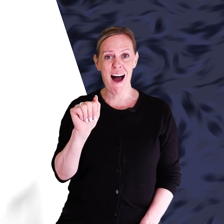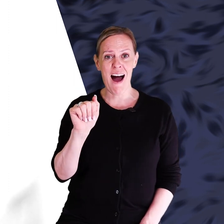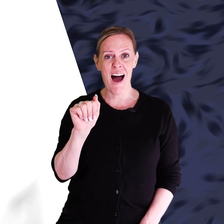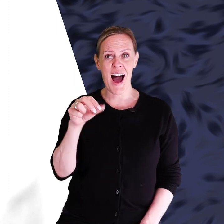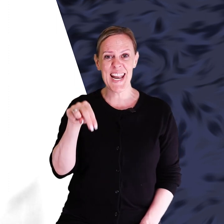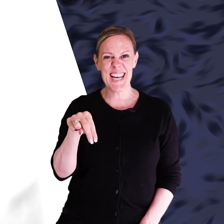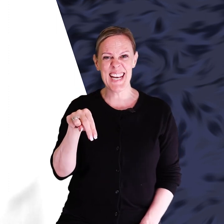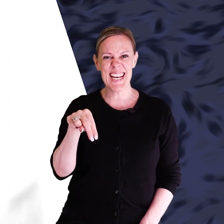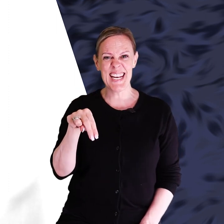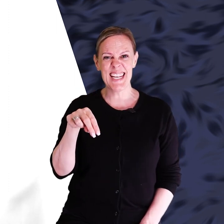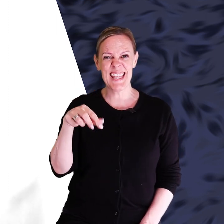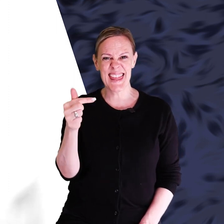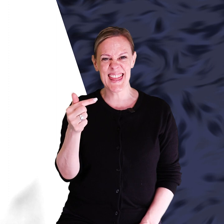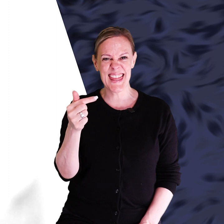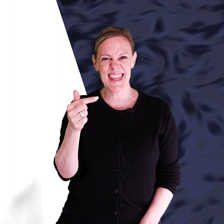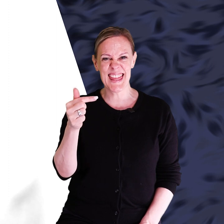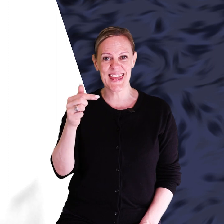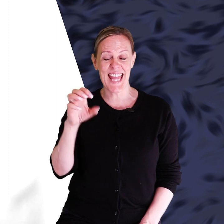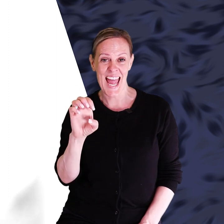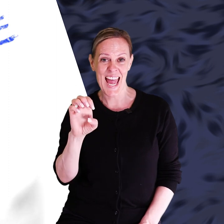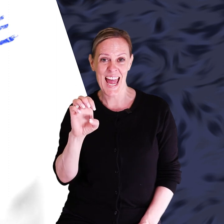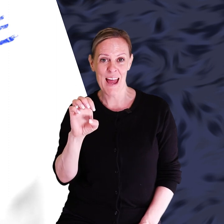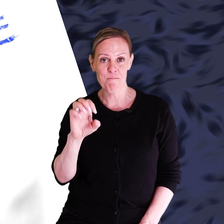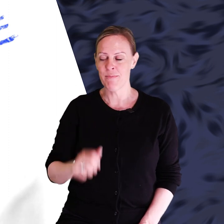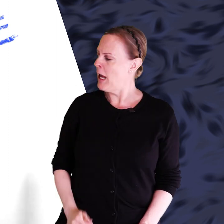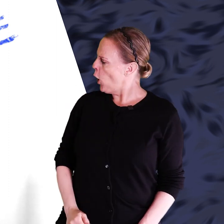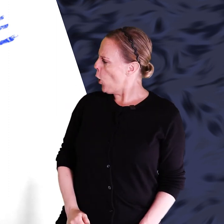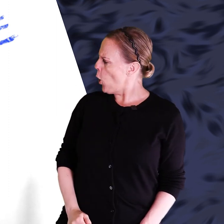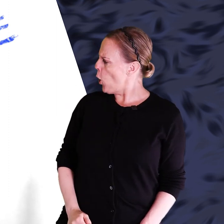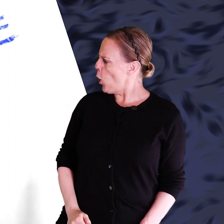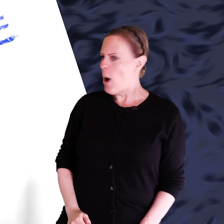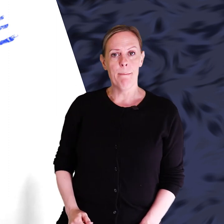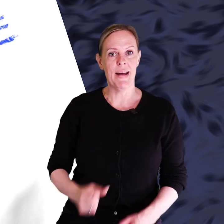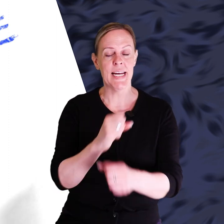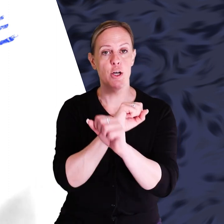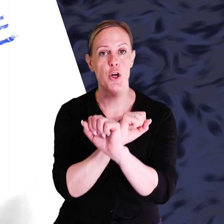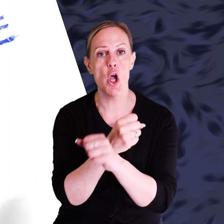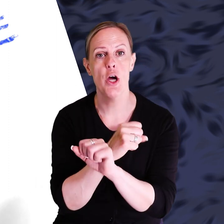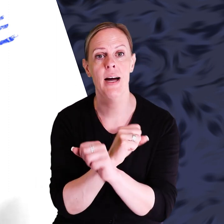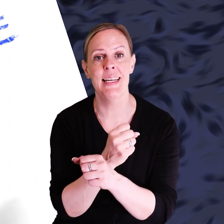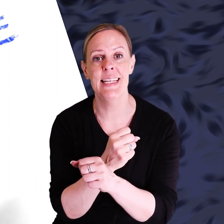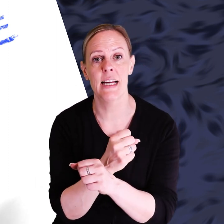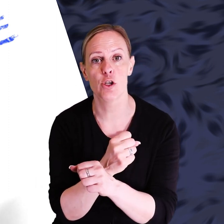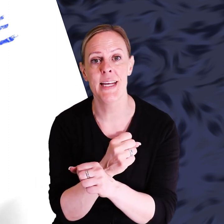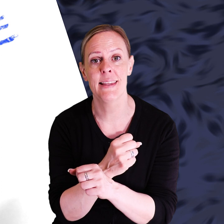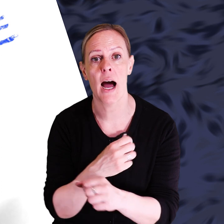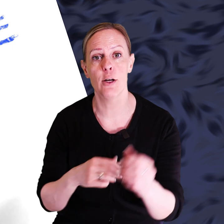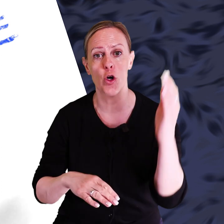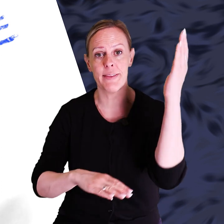-a-n-t-e. Och med den gröna kritan så ritar han några